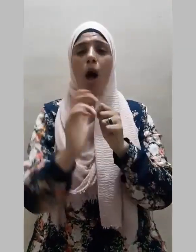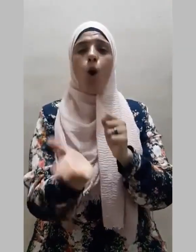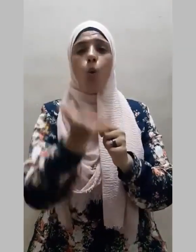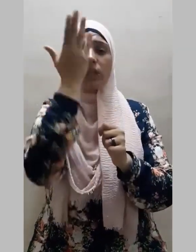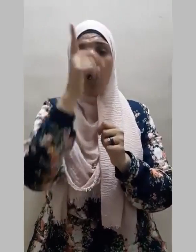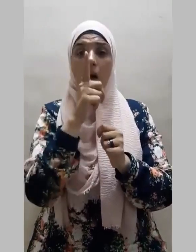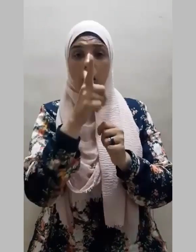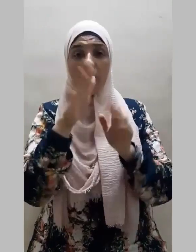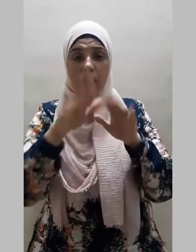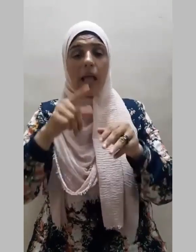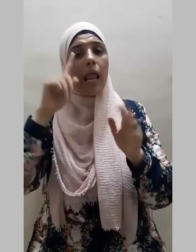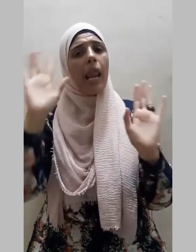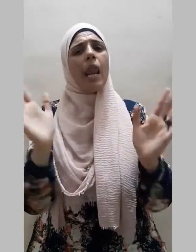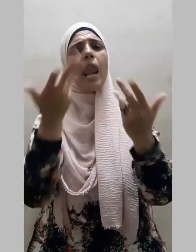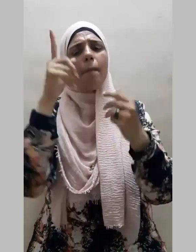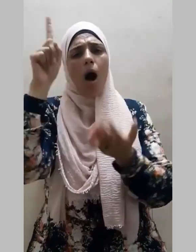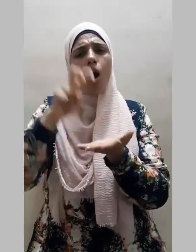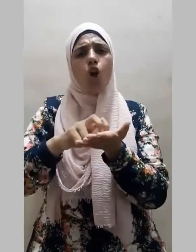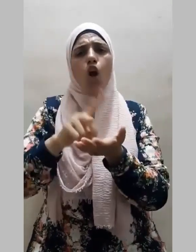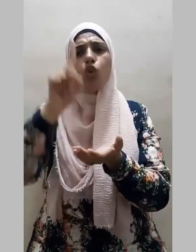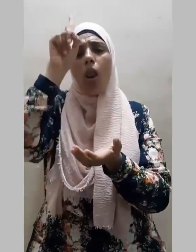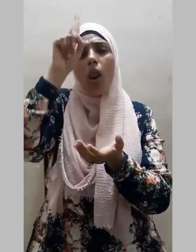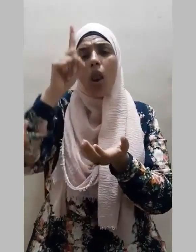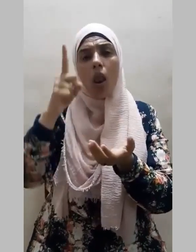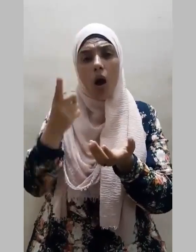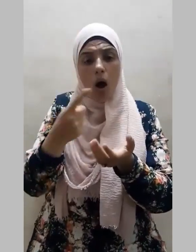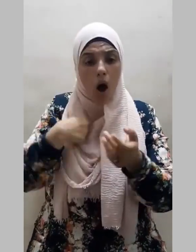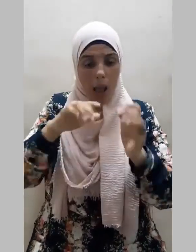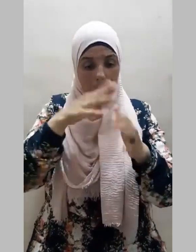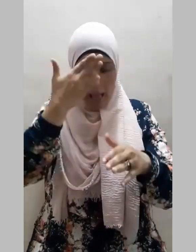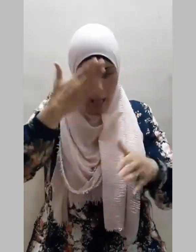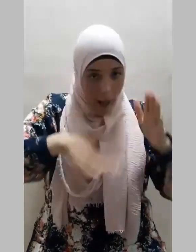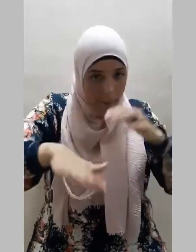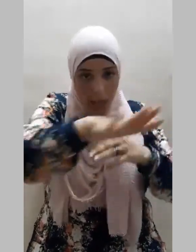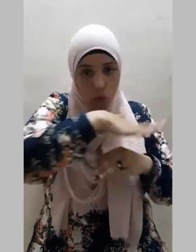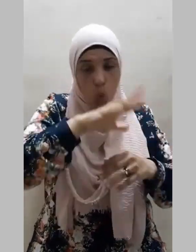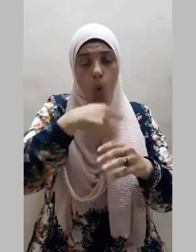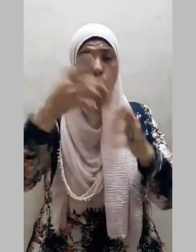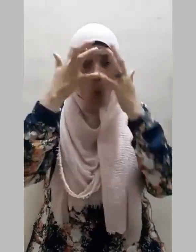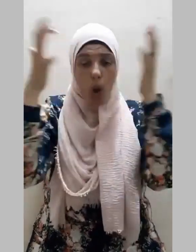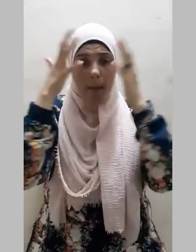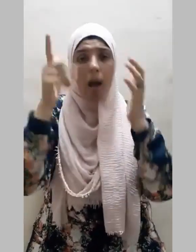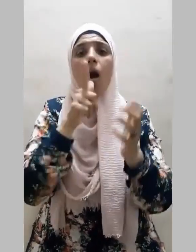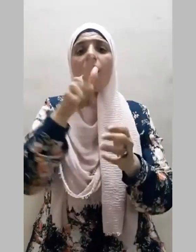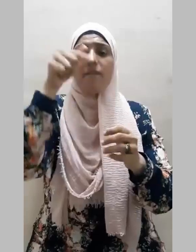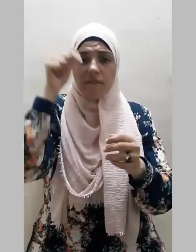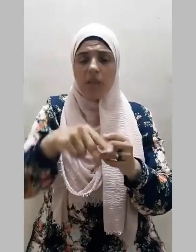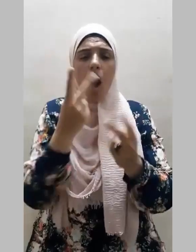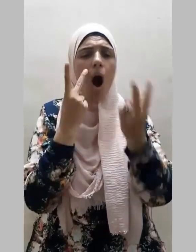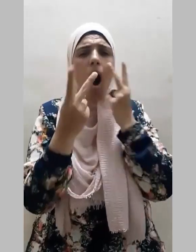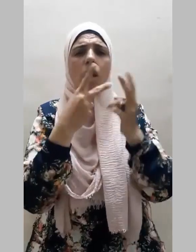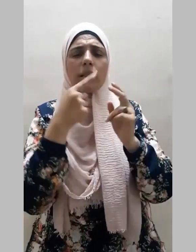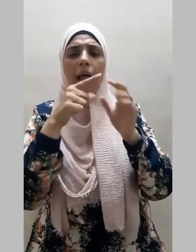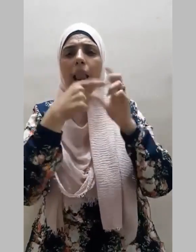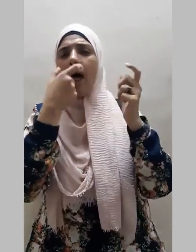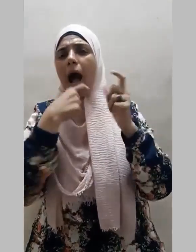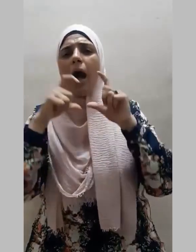إنما يخشى الله من عباده العلماء جاء في معرض الحديث عن العلوم الكونية